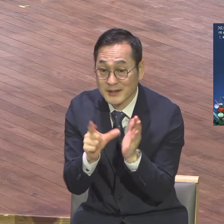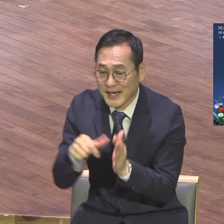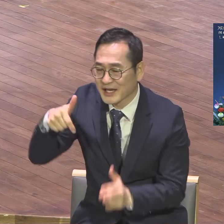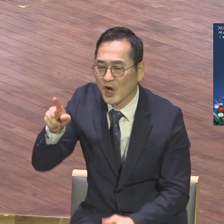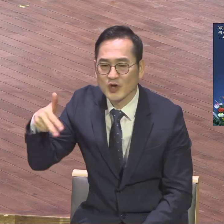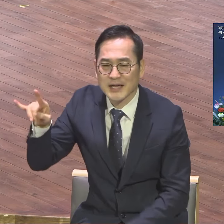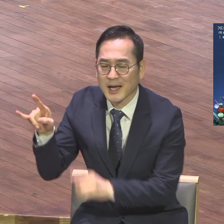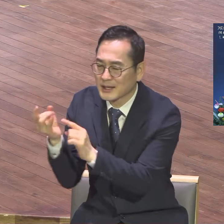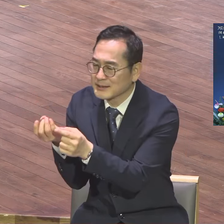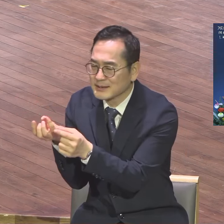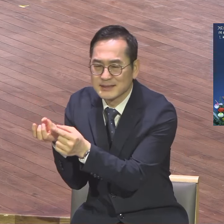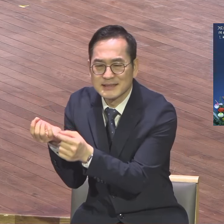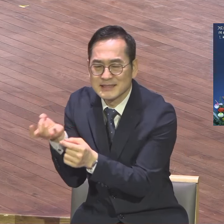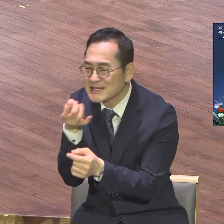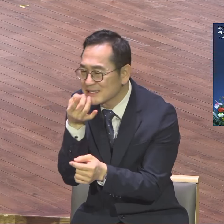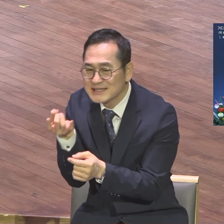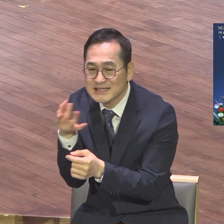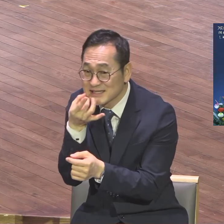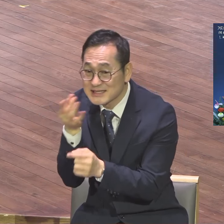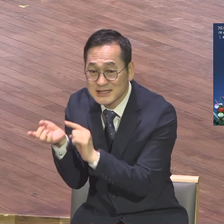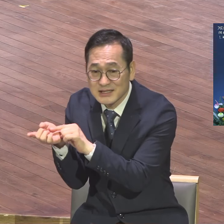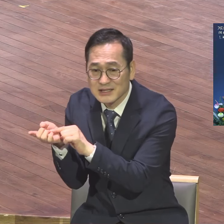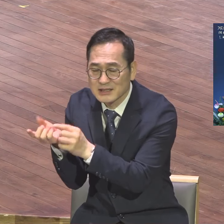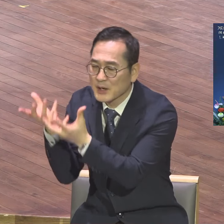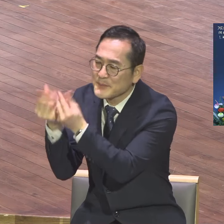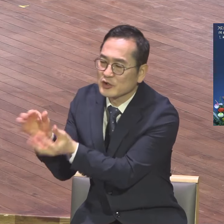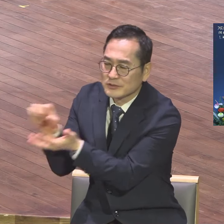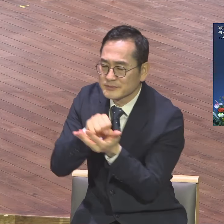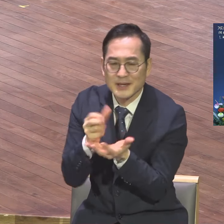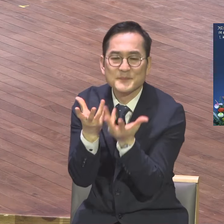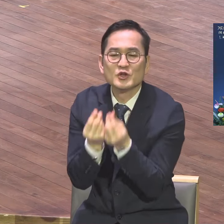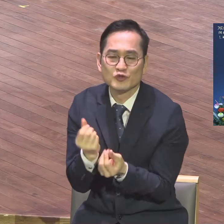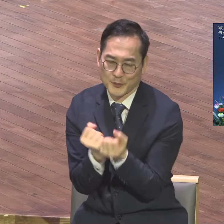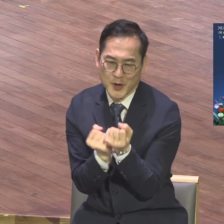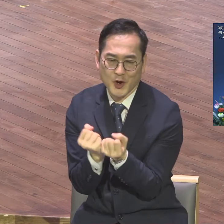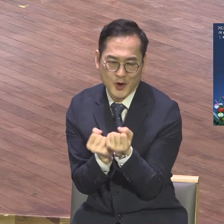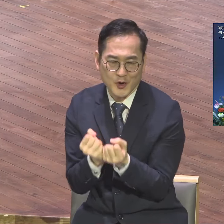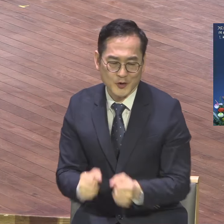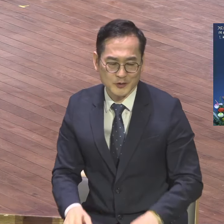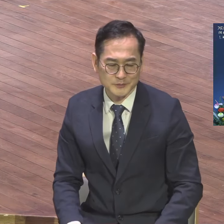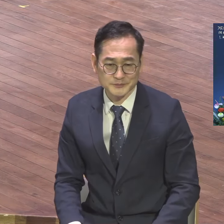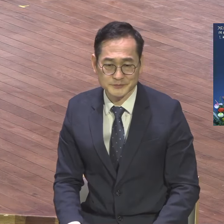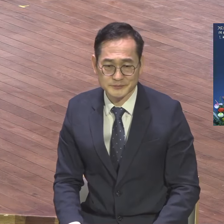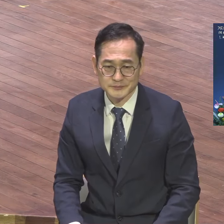여러분이 쉽게 생각할 수 있는 것이 뭐냐 제가 개다시 이스라엘을 가서 따가지고 보니까